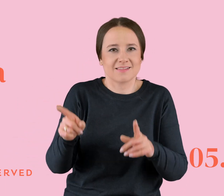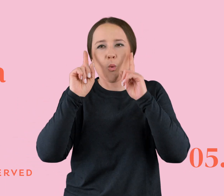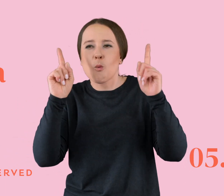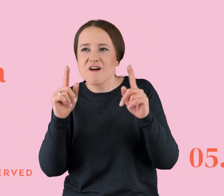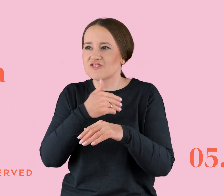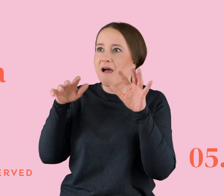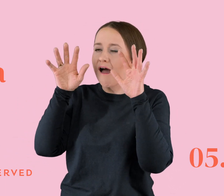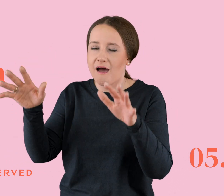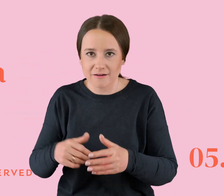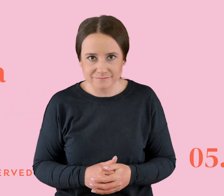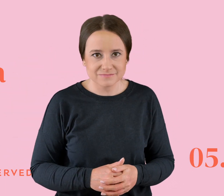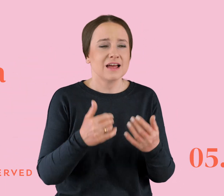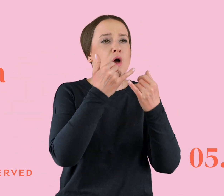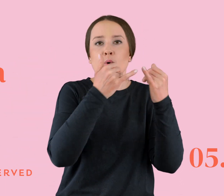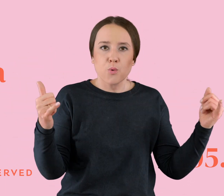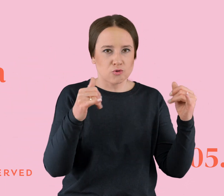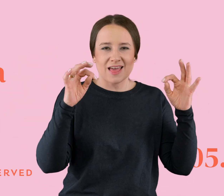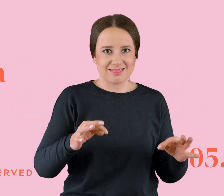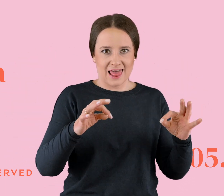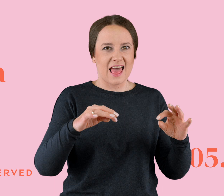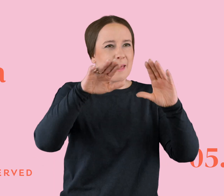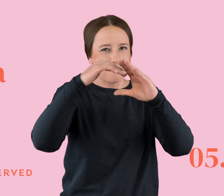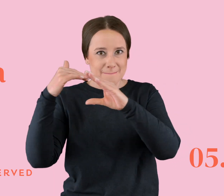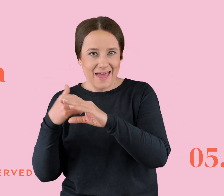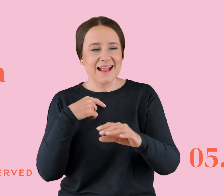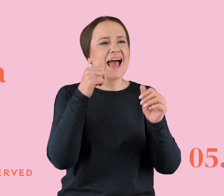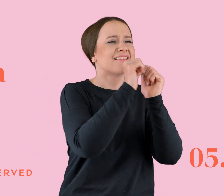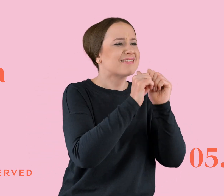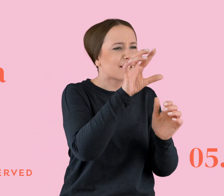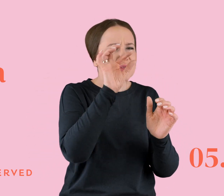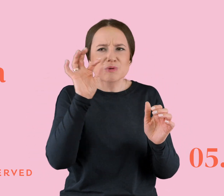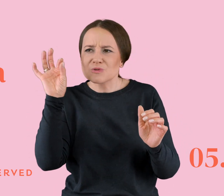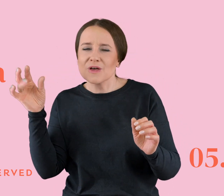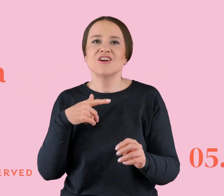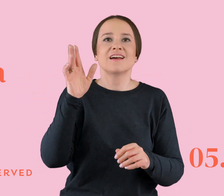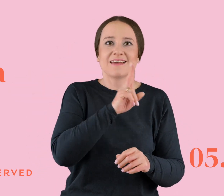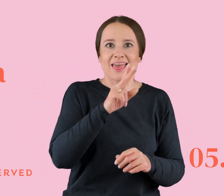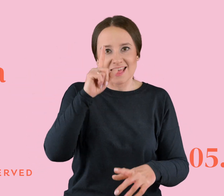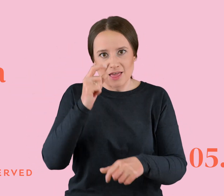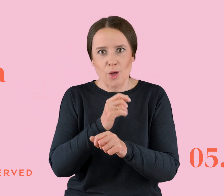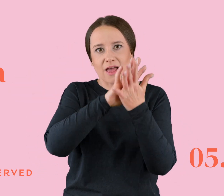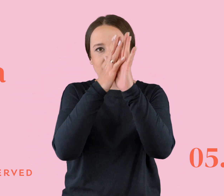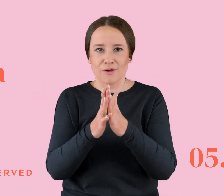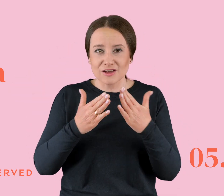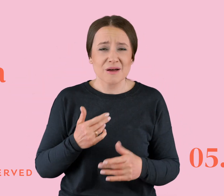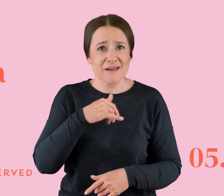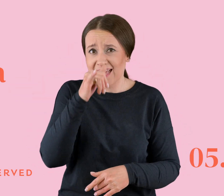zdań wyrwanych z różnych listów. No bo słuchajcie, idiotki chyba się będą musiały kiedyś zamienić w książkę. Bo ja nie mogę wszystkich tych historii zmieścić w pół